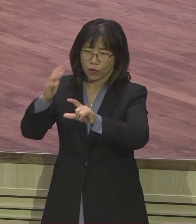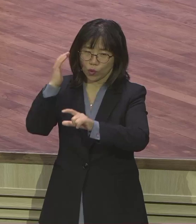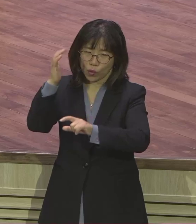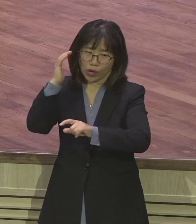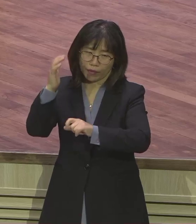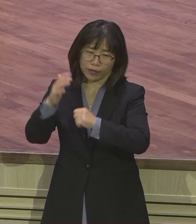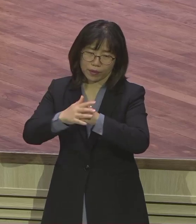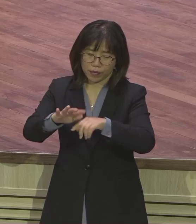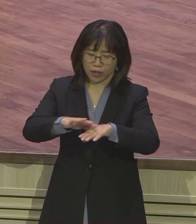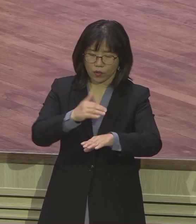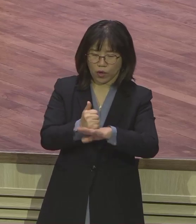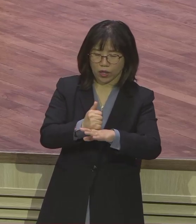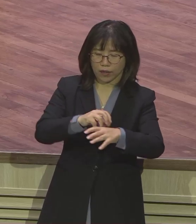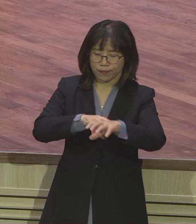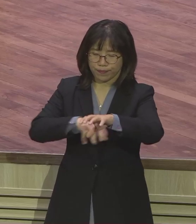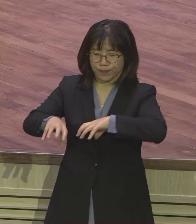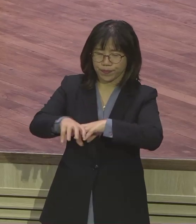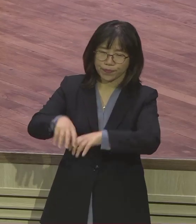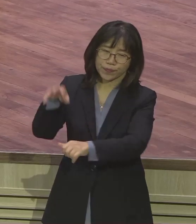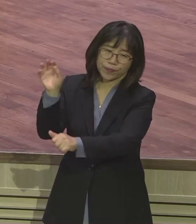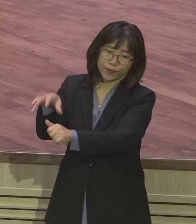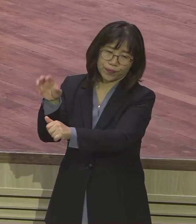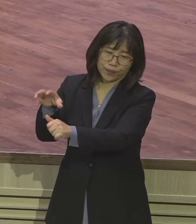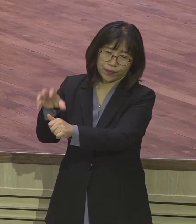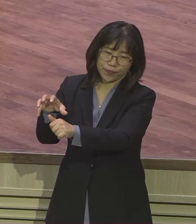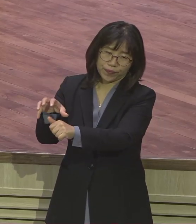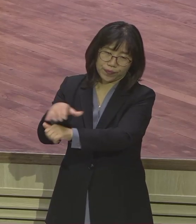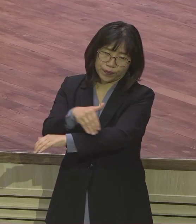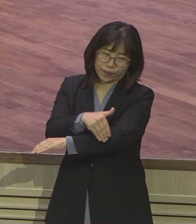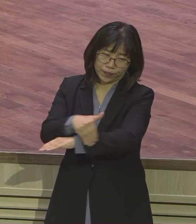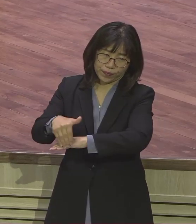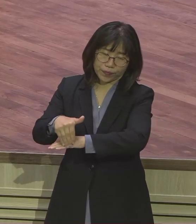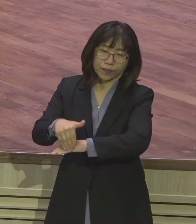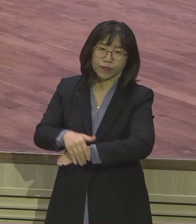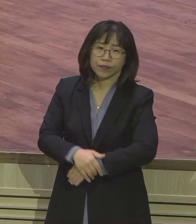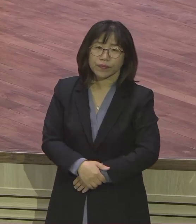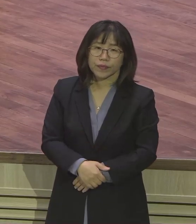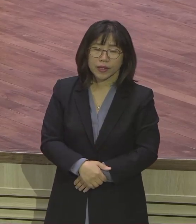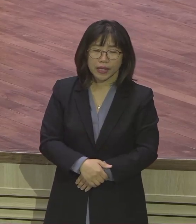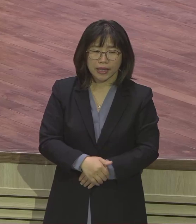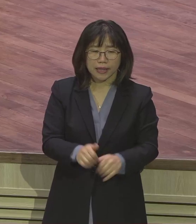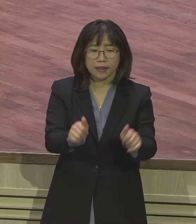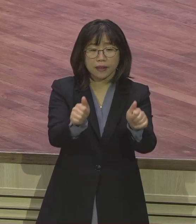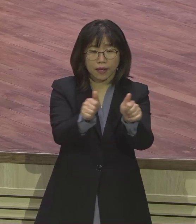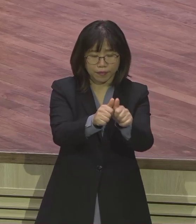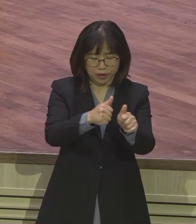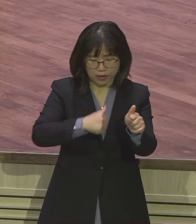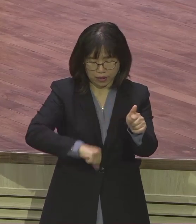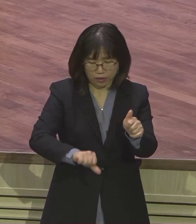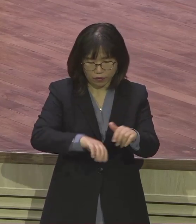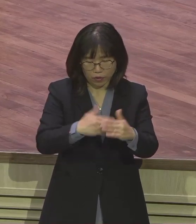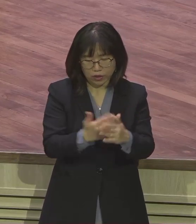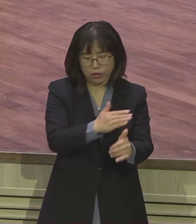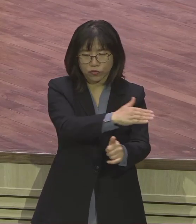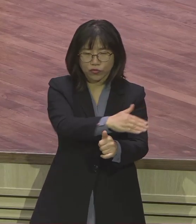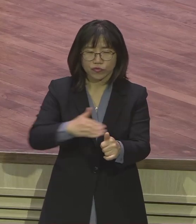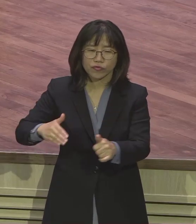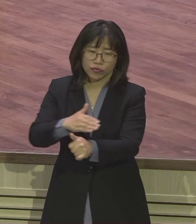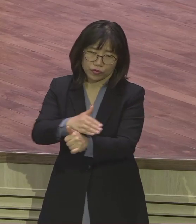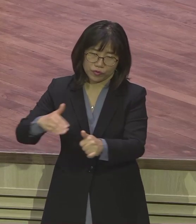그러니까 이것들을 없애야 되겠는데 어떻게 없애느냐? 방법은 하나다. 남자가 나면 다 죽여라. 남자 나면 다 죽여라. 명령